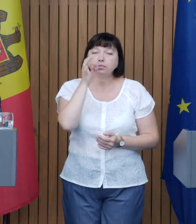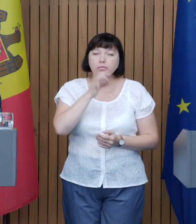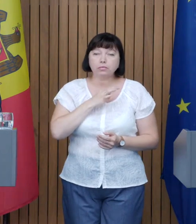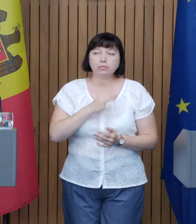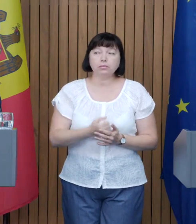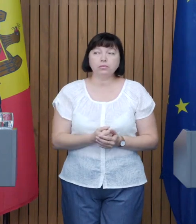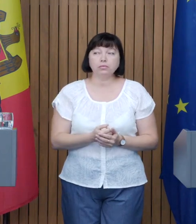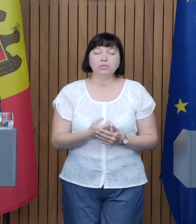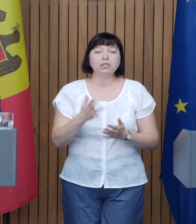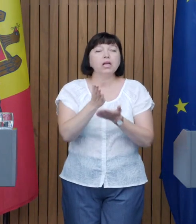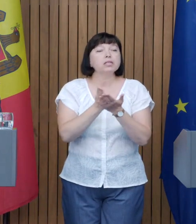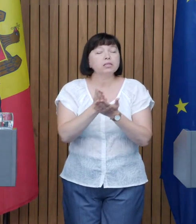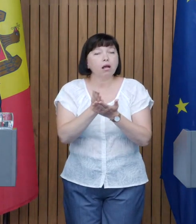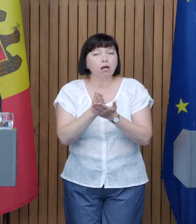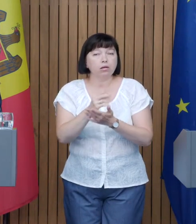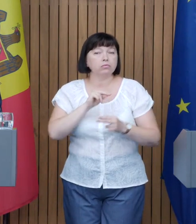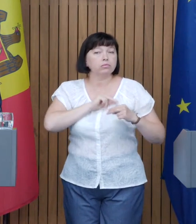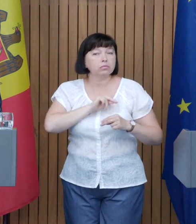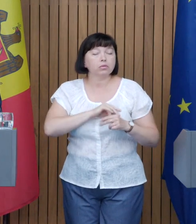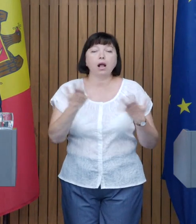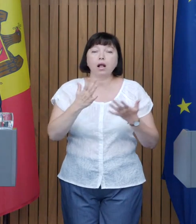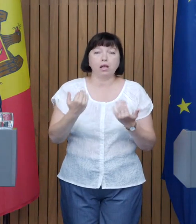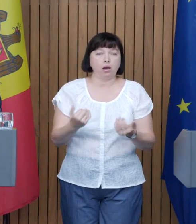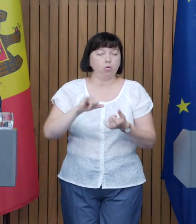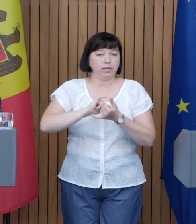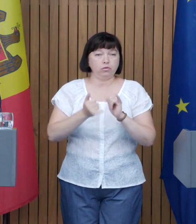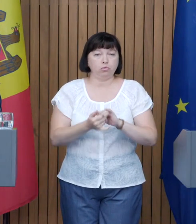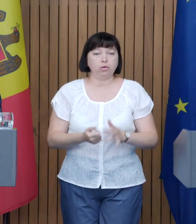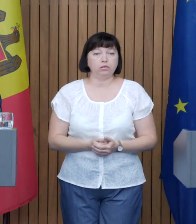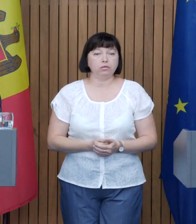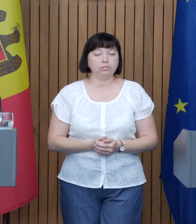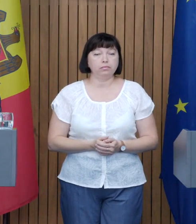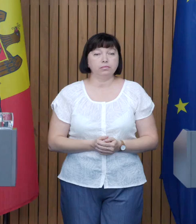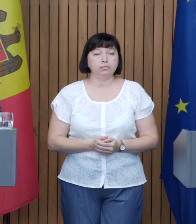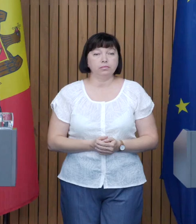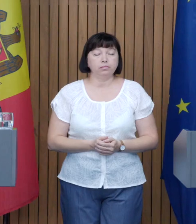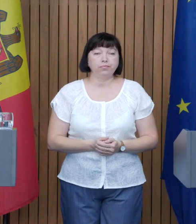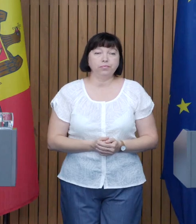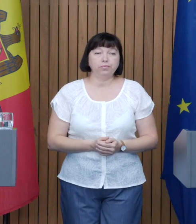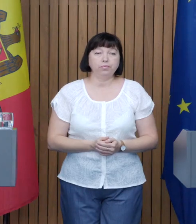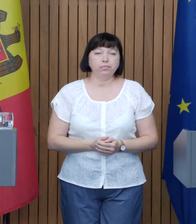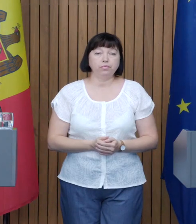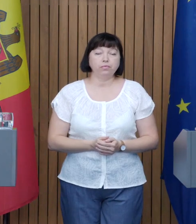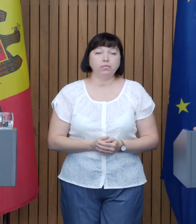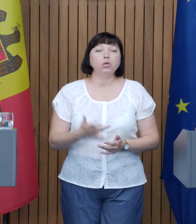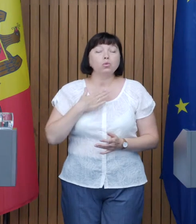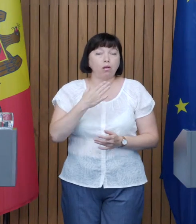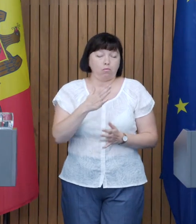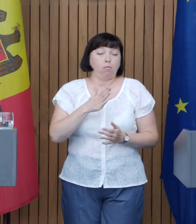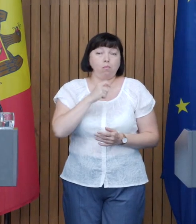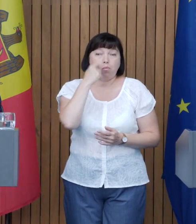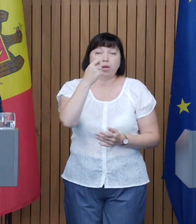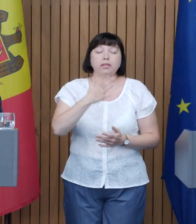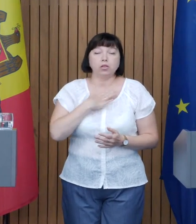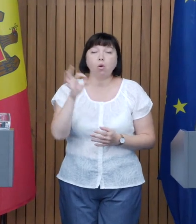spuneți cu stagiile de cotizare care este acum situația actuală Mulțumesc Noi, politica noastră